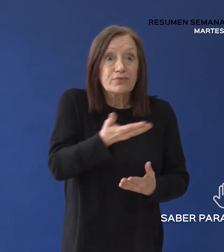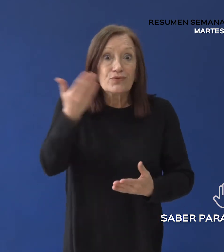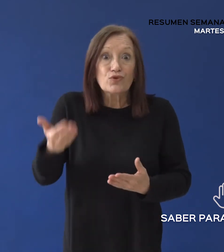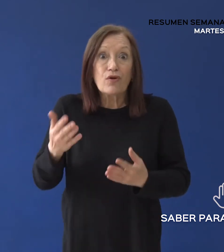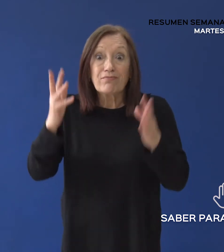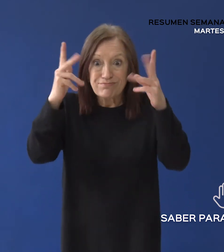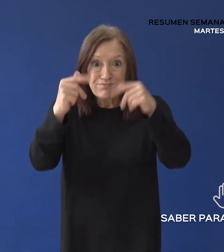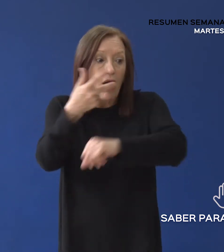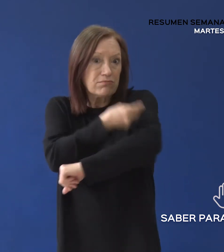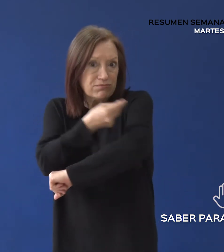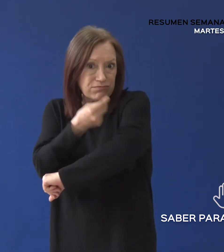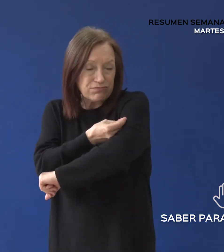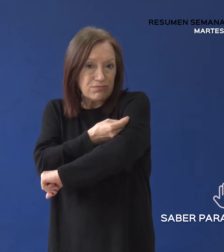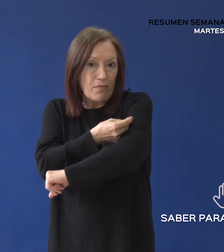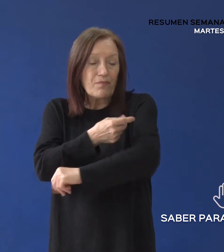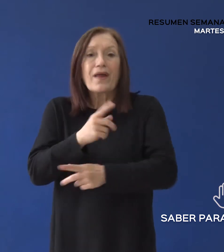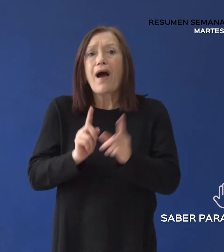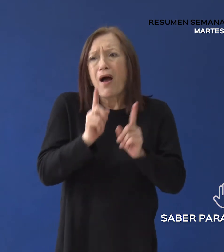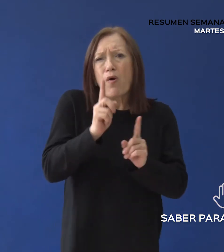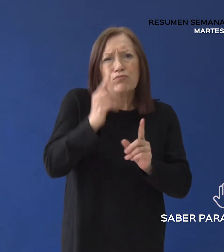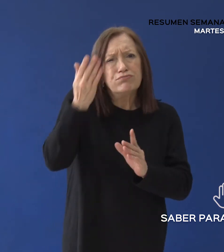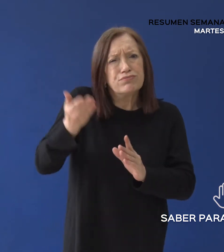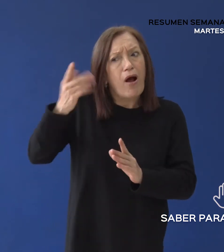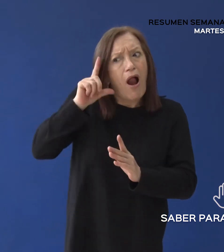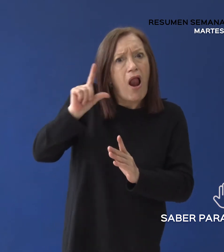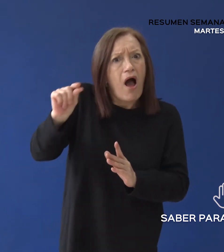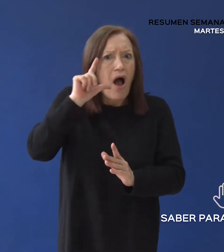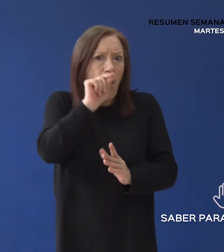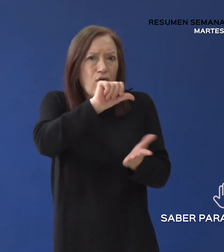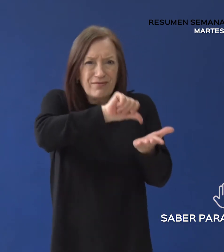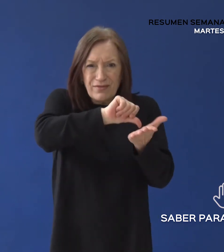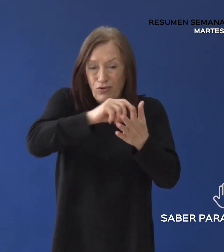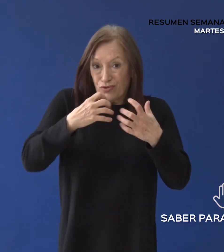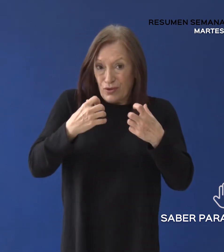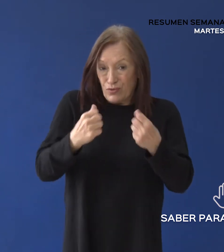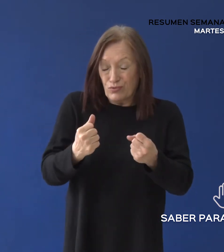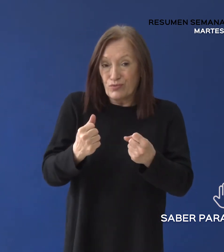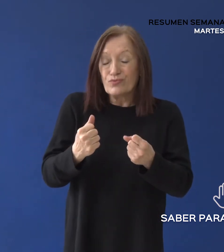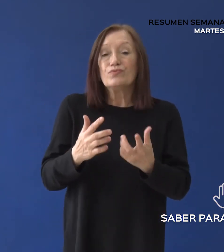de vacunación para quienes no tienen la posibilidad de acercarse a los centros de vacunación habituales.